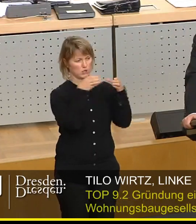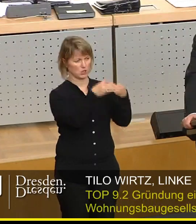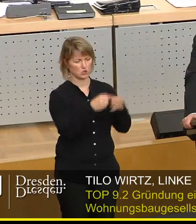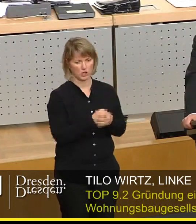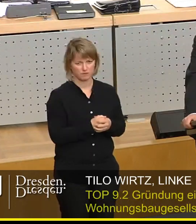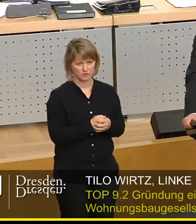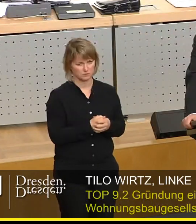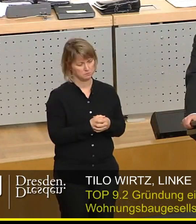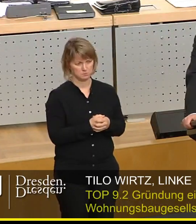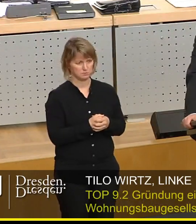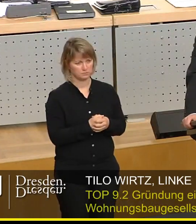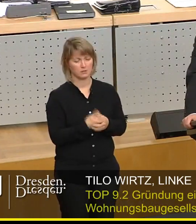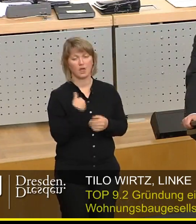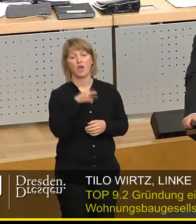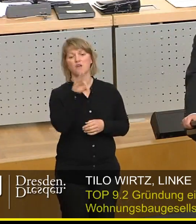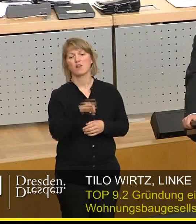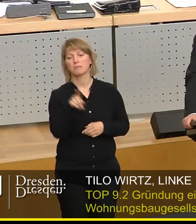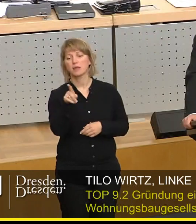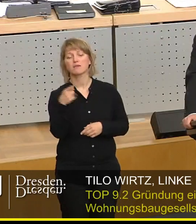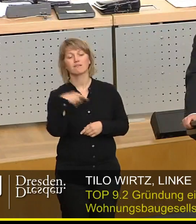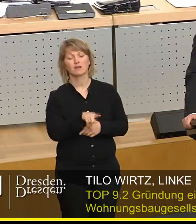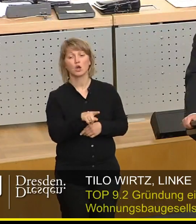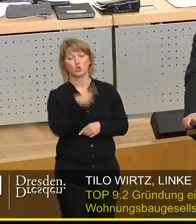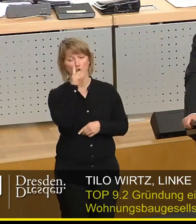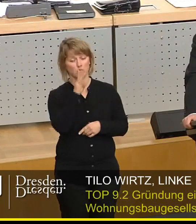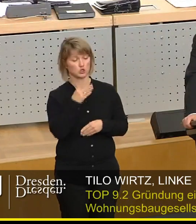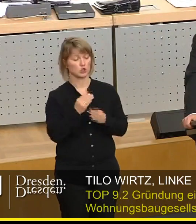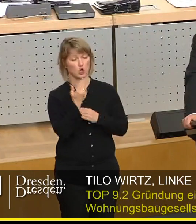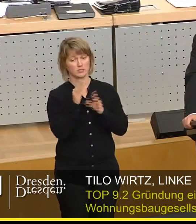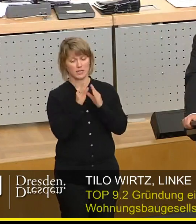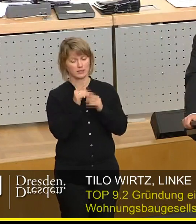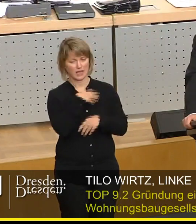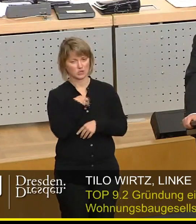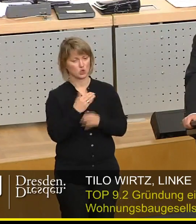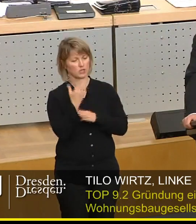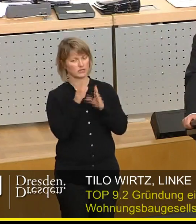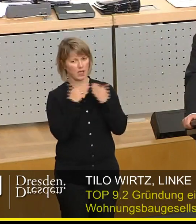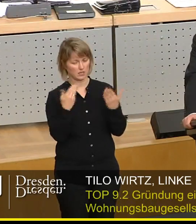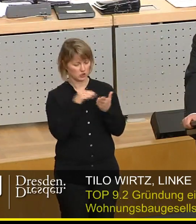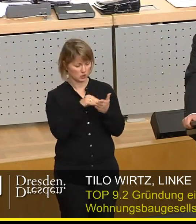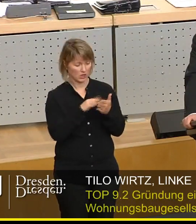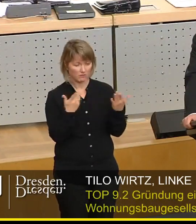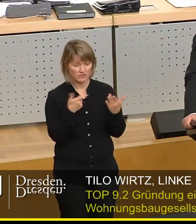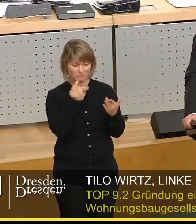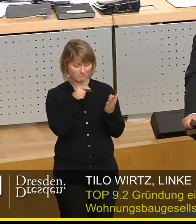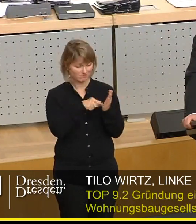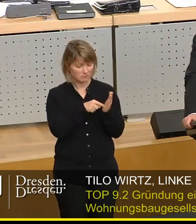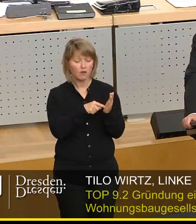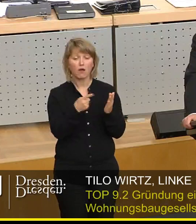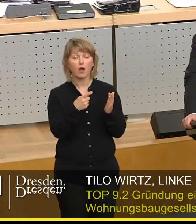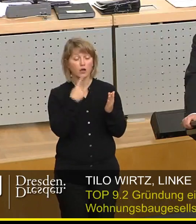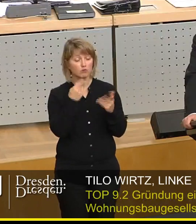Herr Flemming lässt sich hier in der DNN von heute zitieren, mit ich zitiere wörtlich, wir unterstützen die